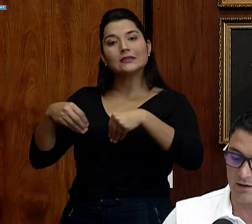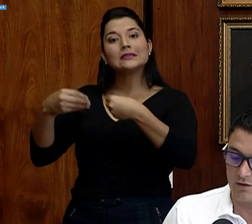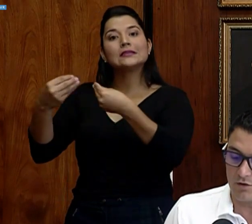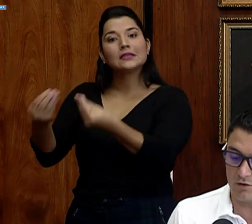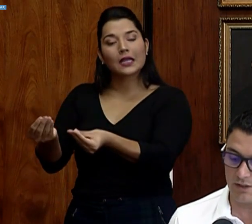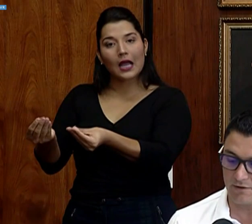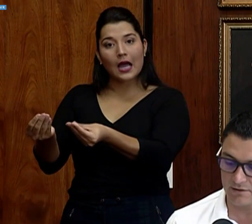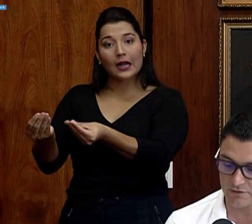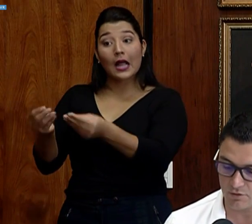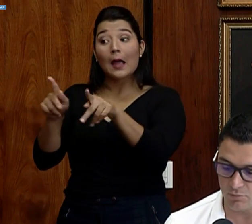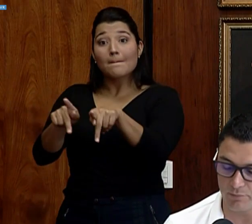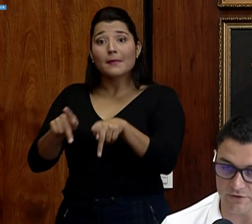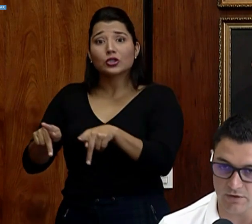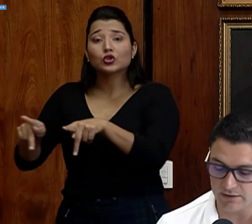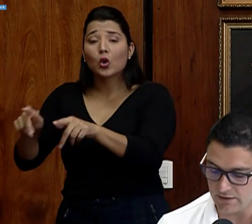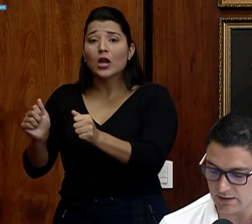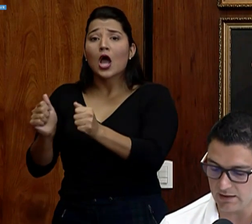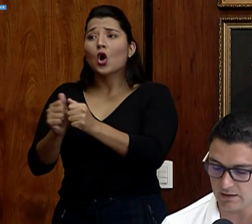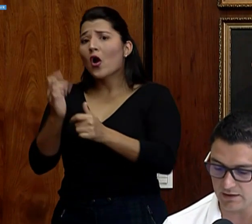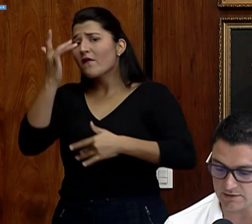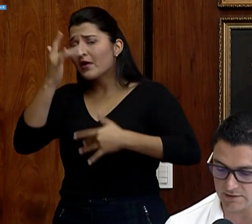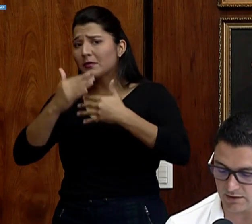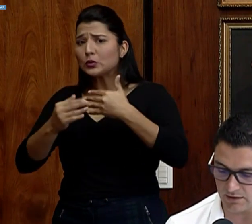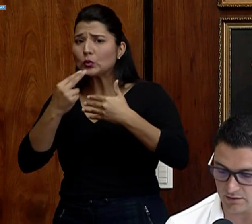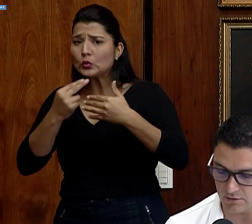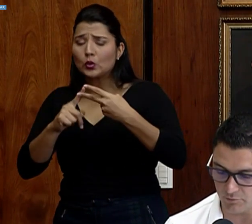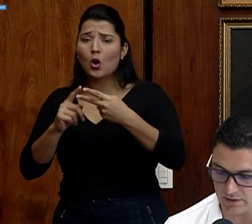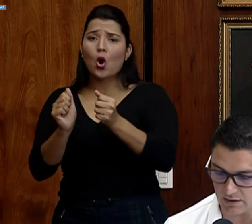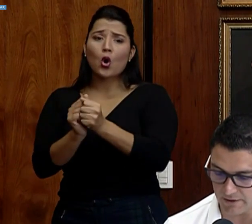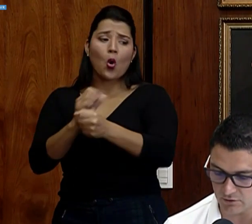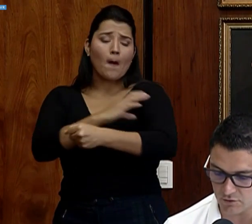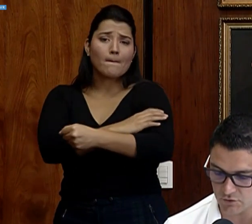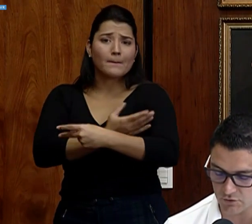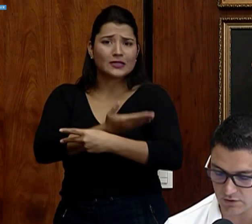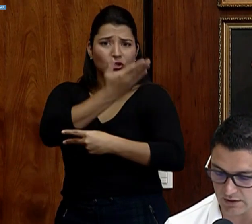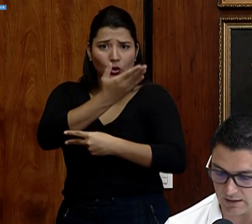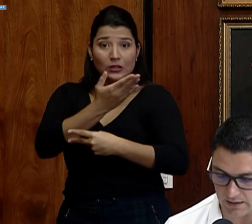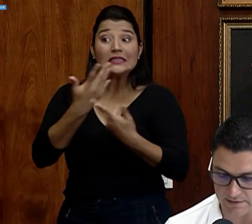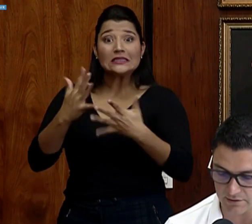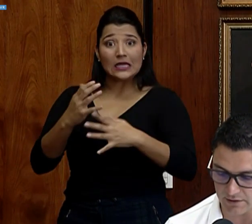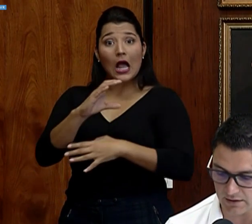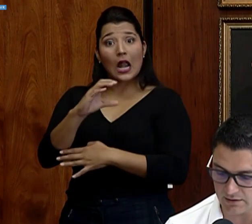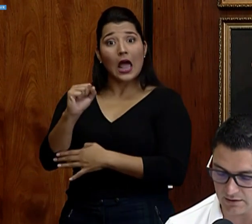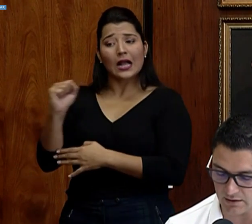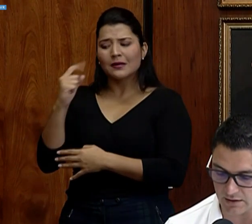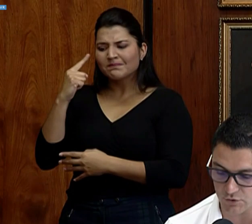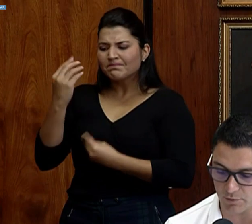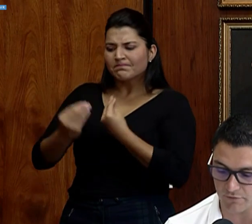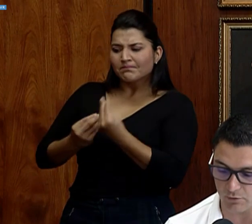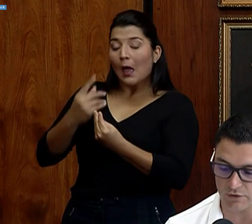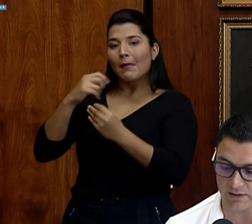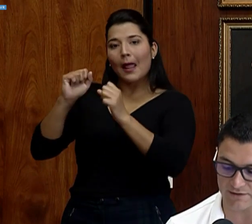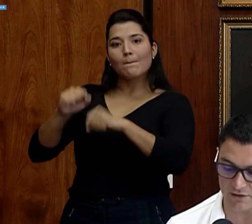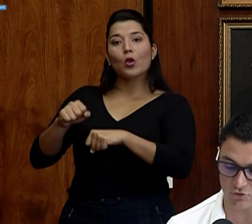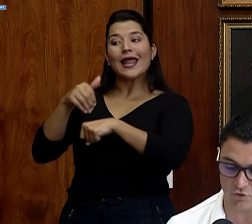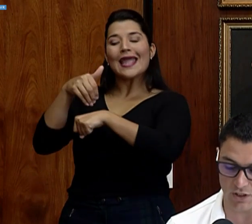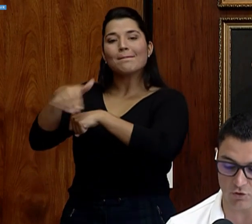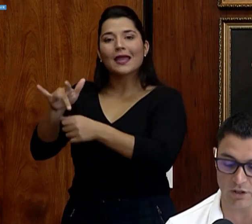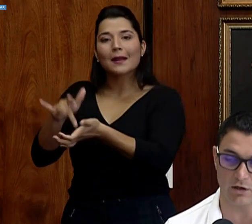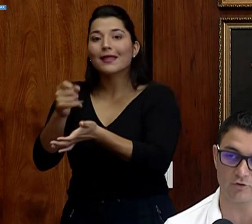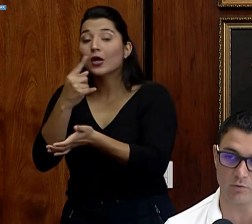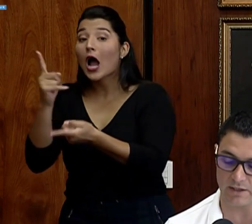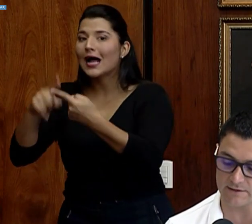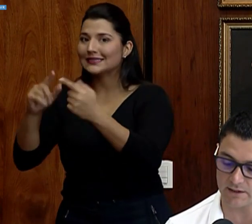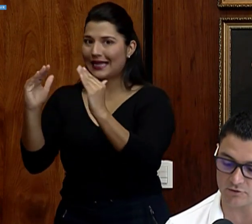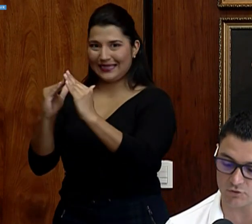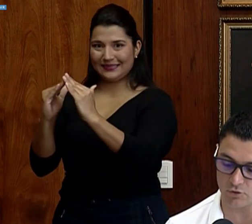con diabetes, con presión arterial, los medicamentos a la casa, ¿verdad? Y en caso, por favor, de que si esto no se ha